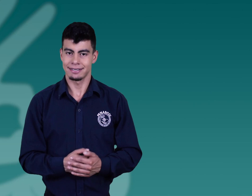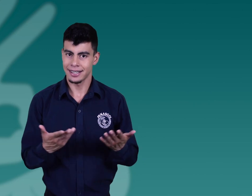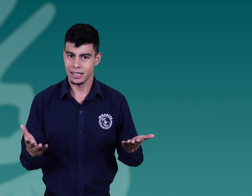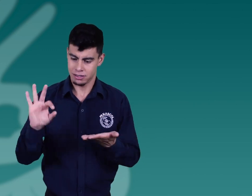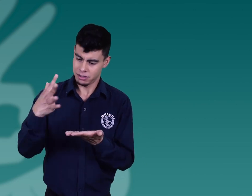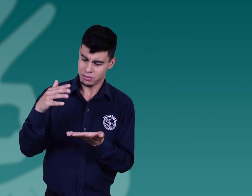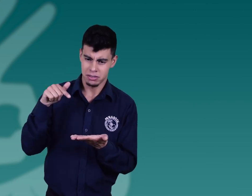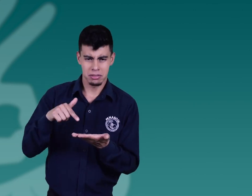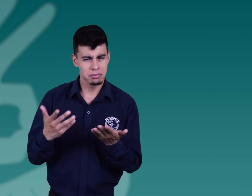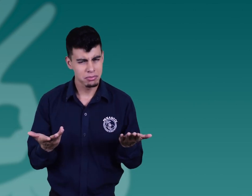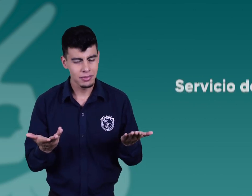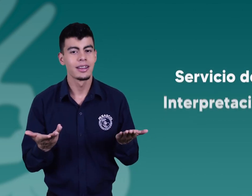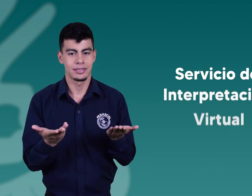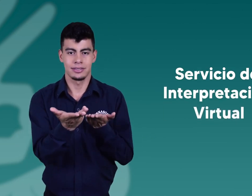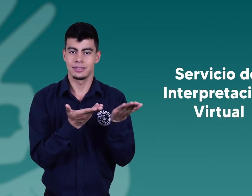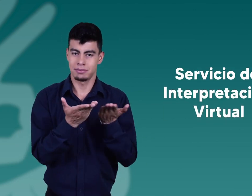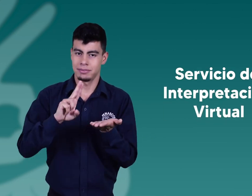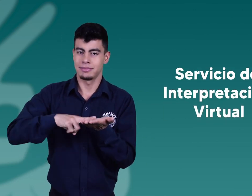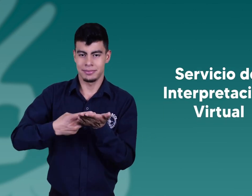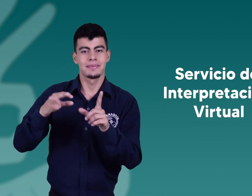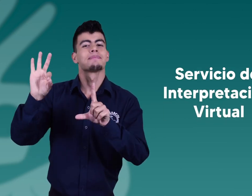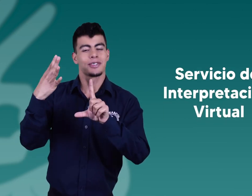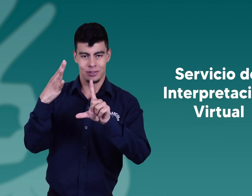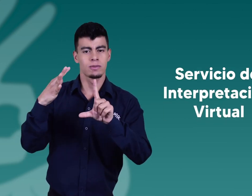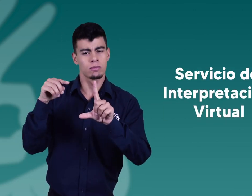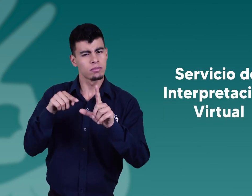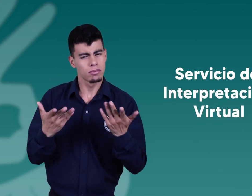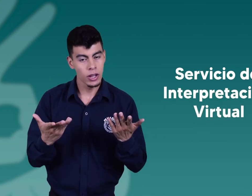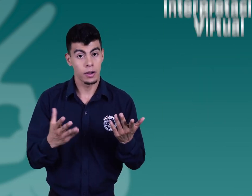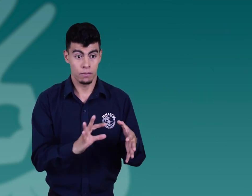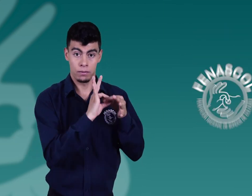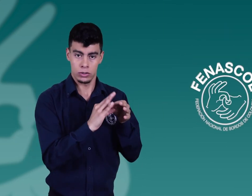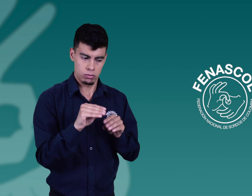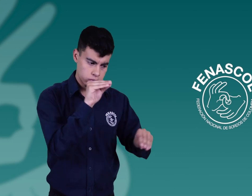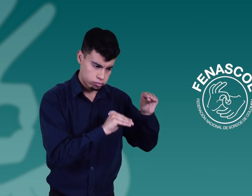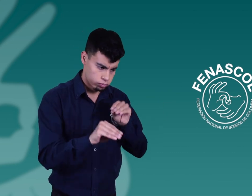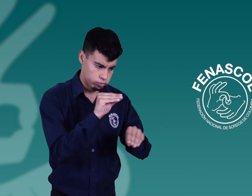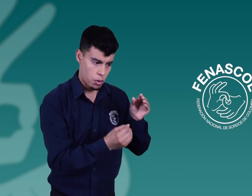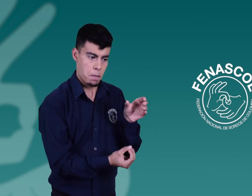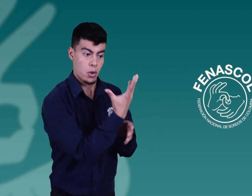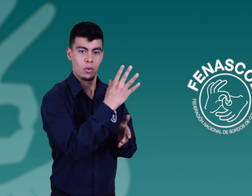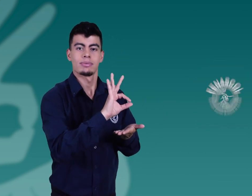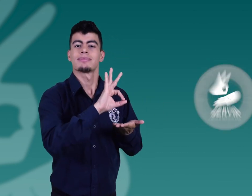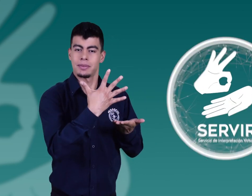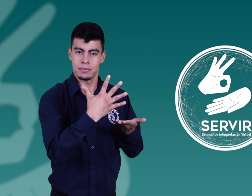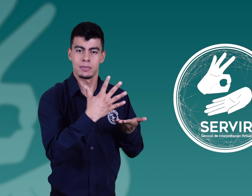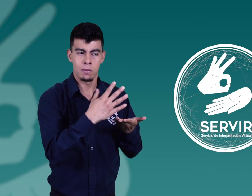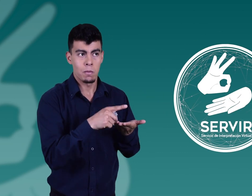Servir es el servicio de interpretación virtual, una iniciativa creada por FENASCOL que cuenta con intérpretes de calidad